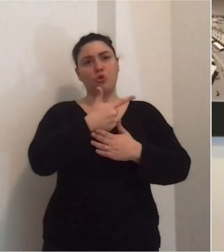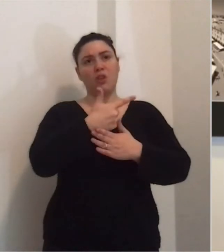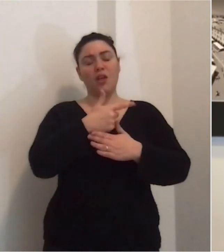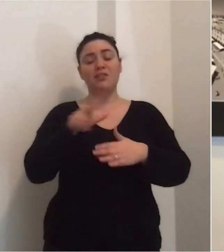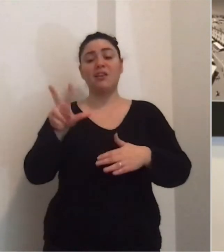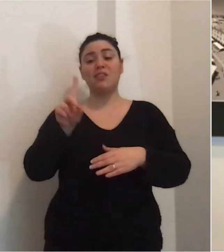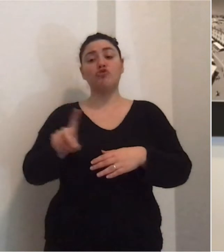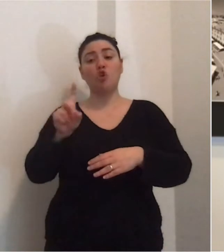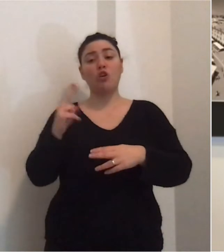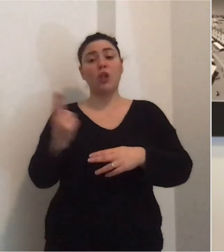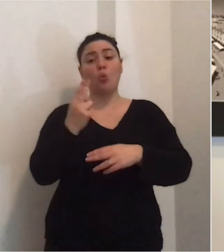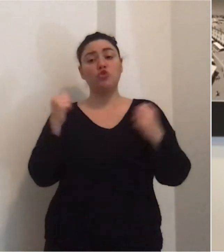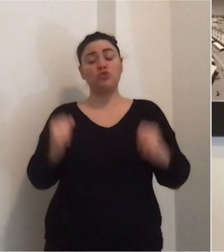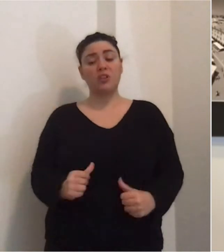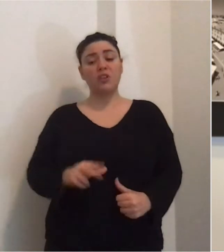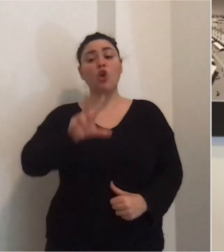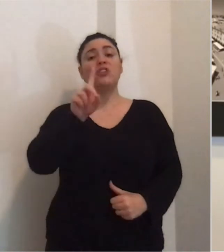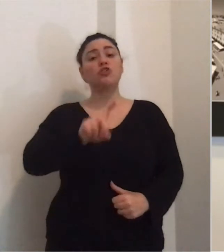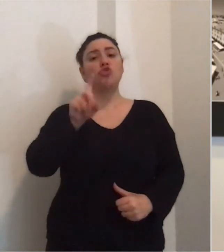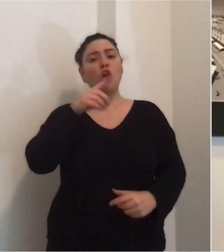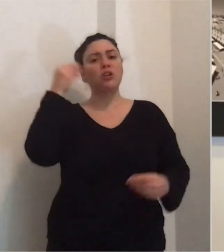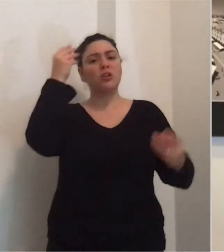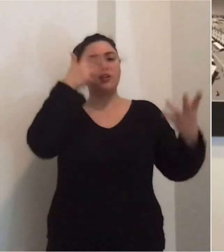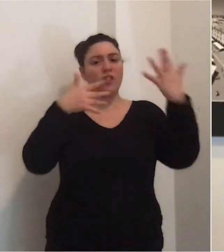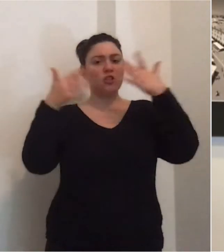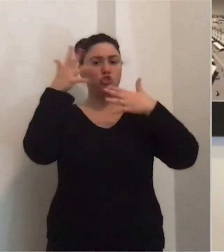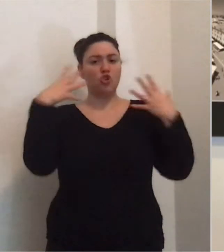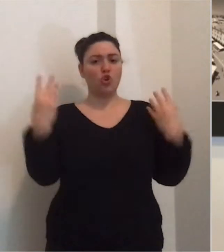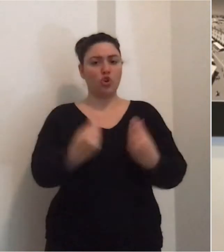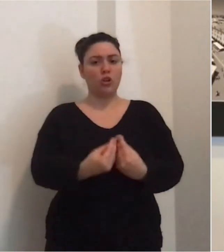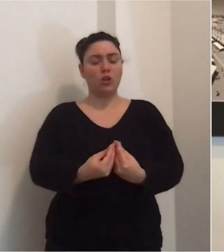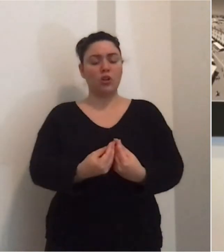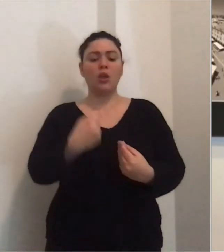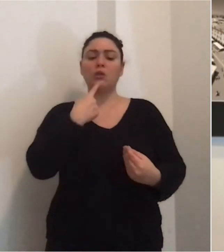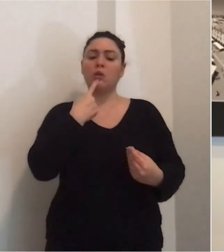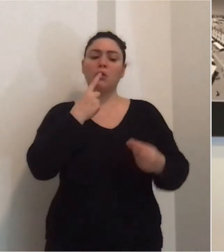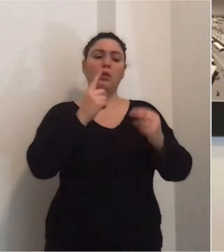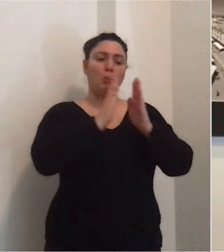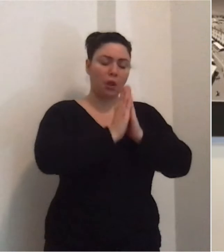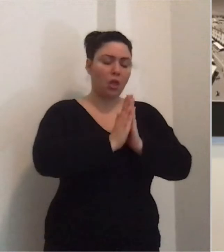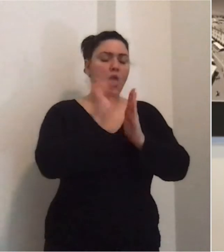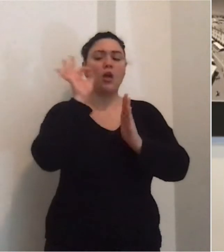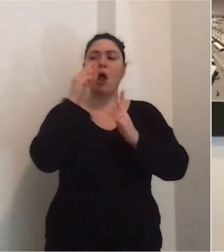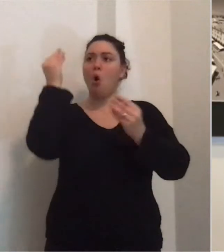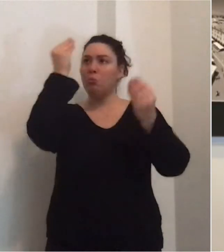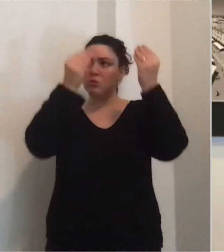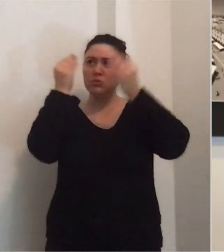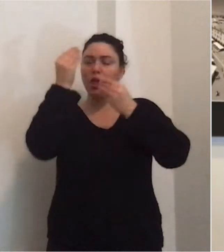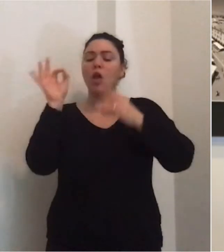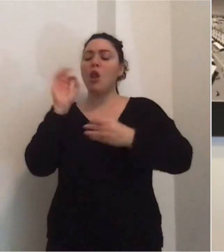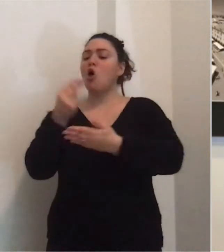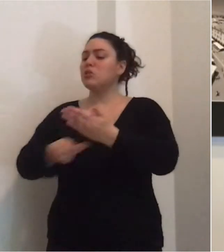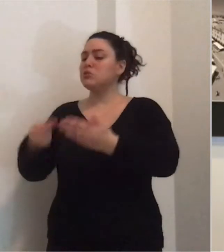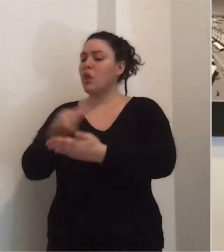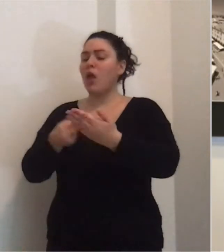saranno tre giorni di lutto cittadino, saranno tre giorni di riflessione, chi lo farà con la preghiera, chi lo farà